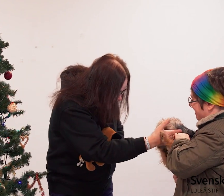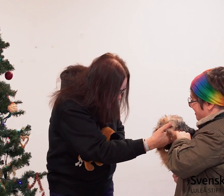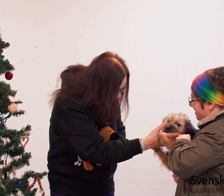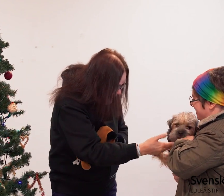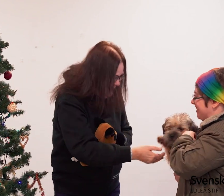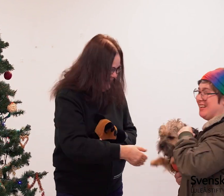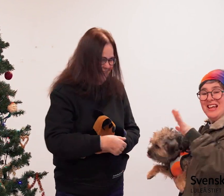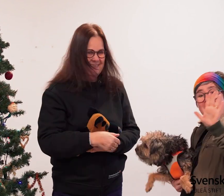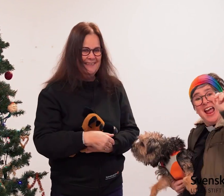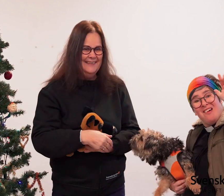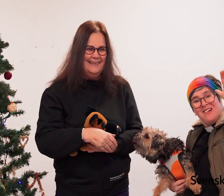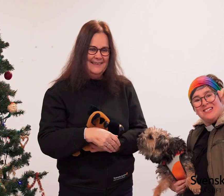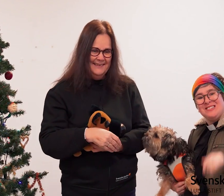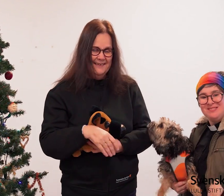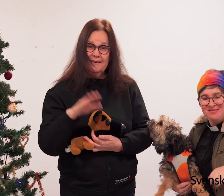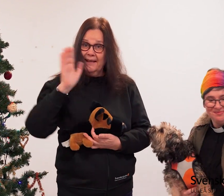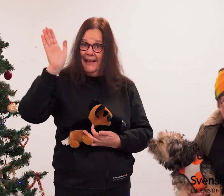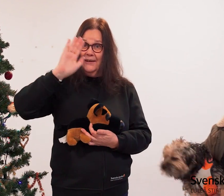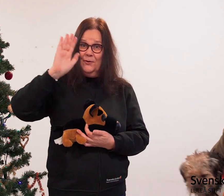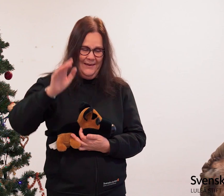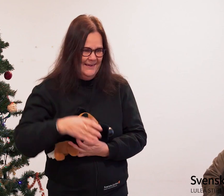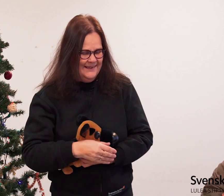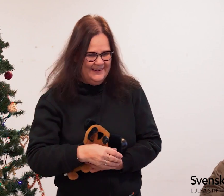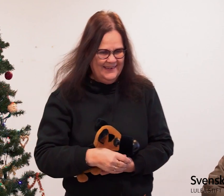hunden! Hej då då! Hej då!